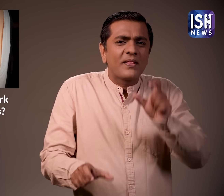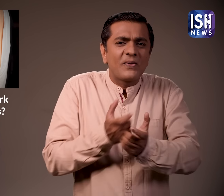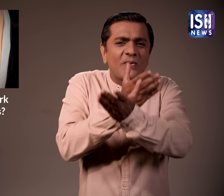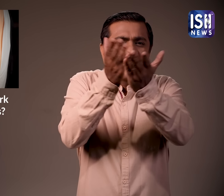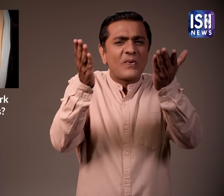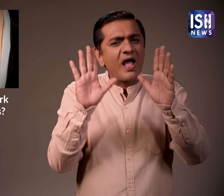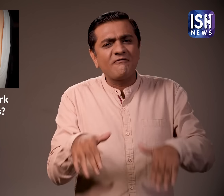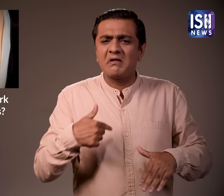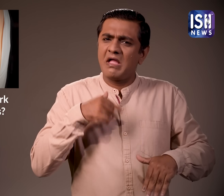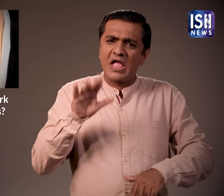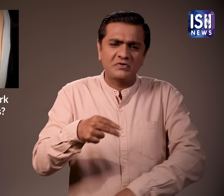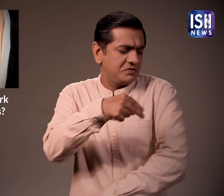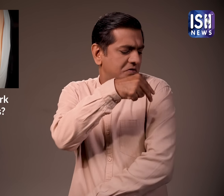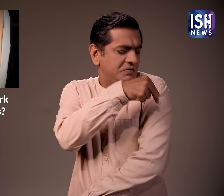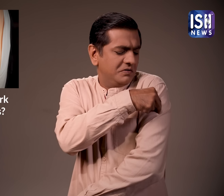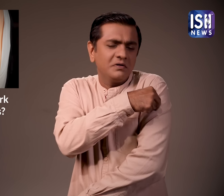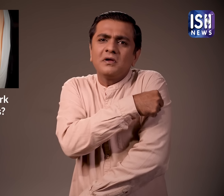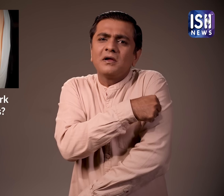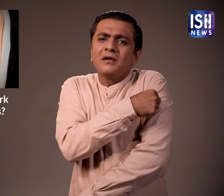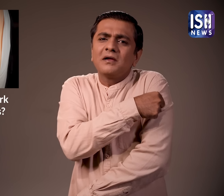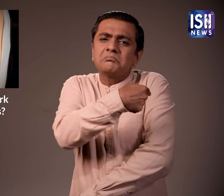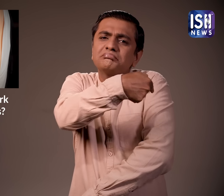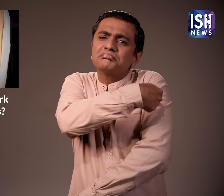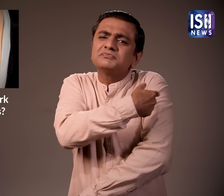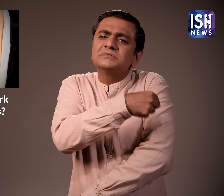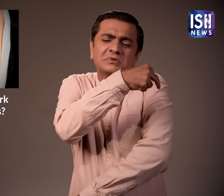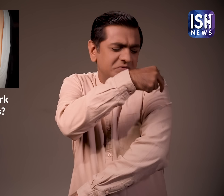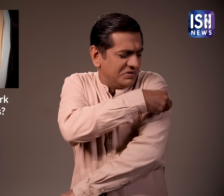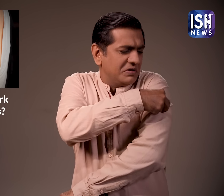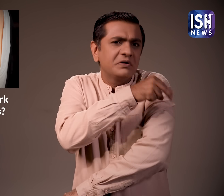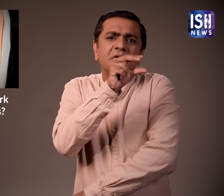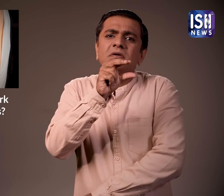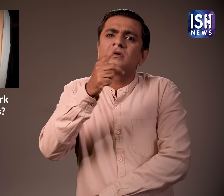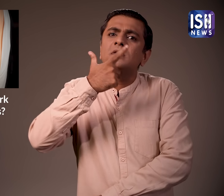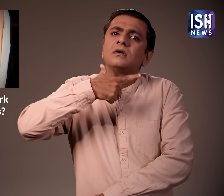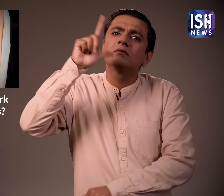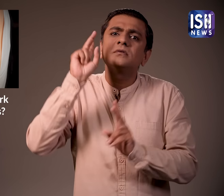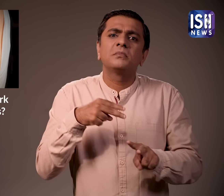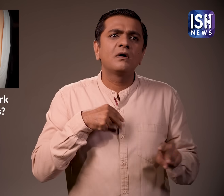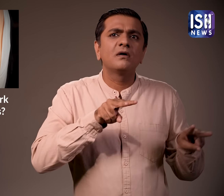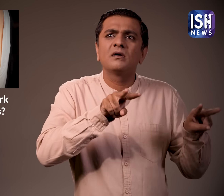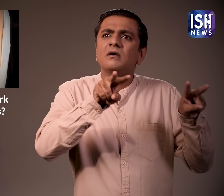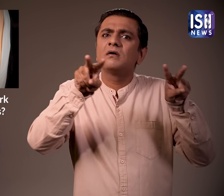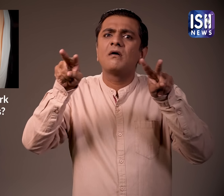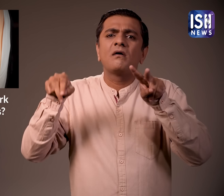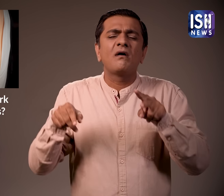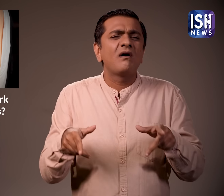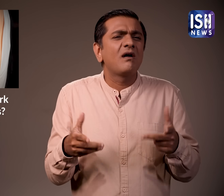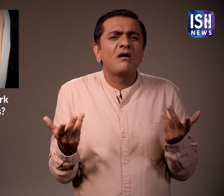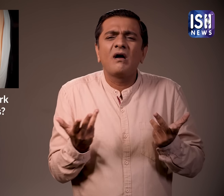हमने कई लोगों की बाव पर निशान देखा होगा ये निशान जीवन भर रहता है लेकिन ये क्या है मैंने ऐसे निशान वाले बहुत से लोगों को देखा